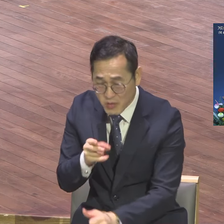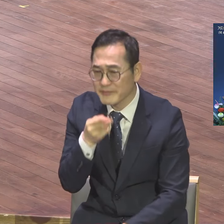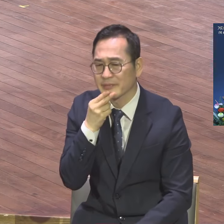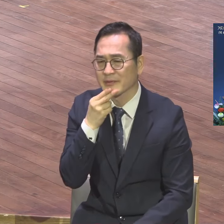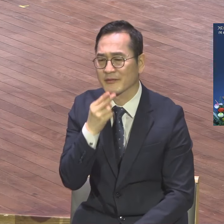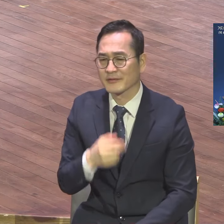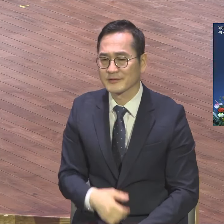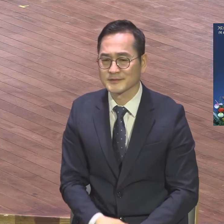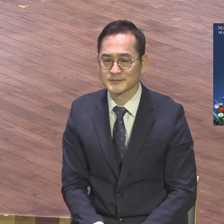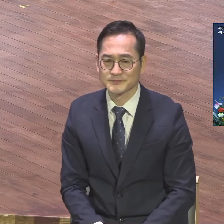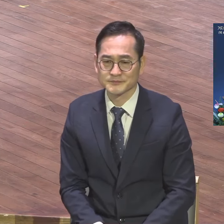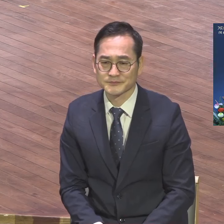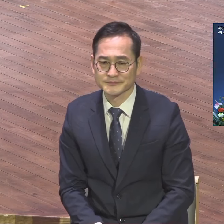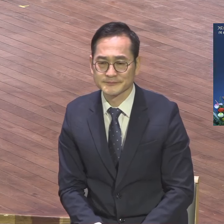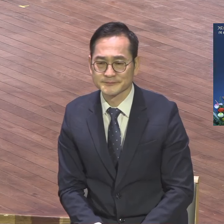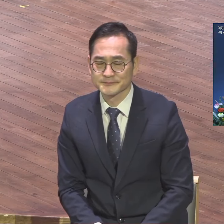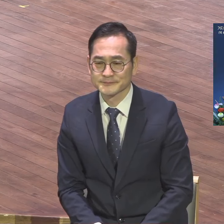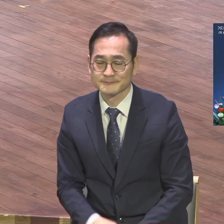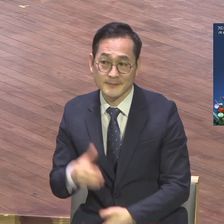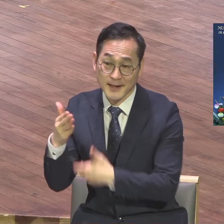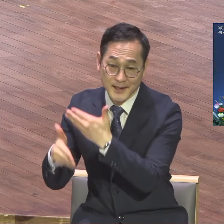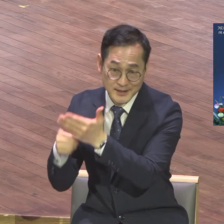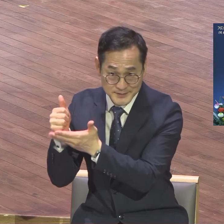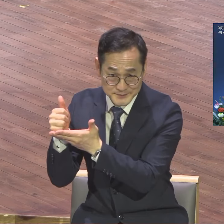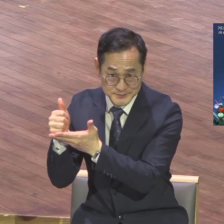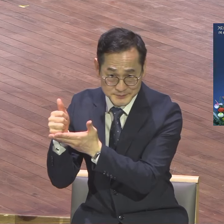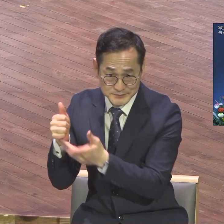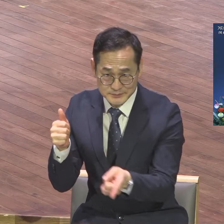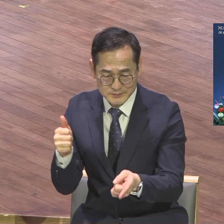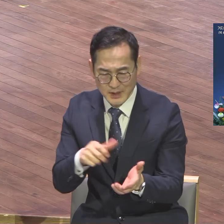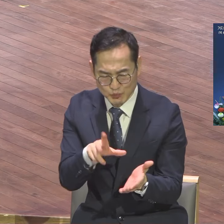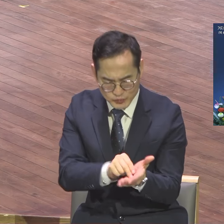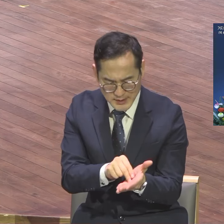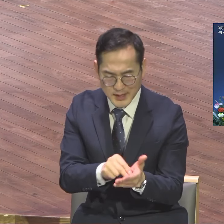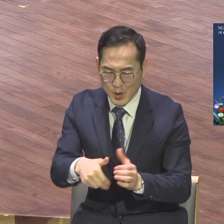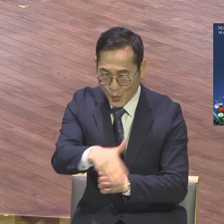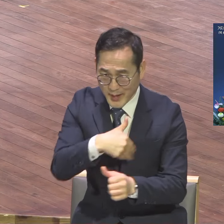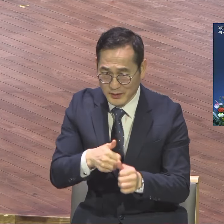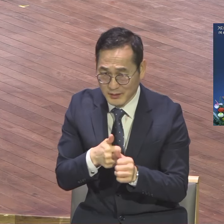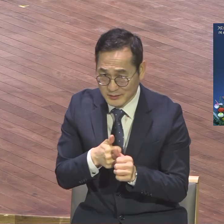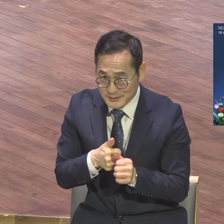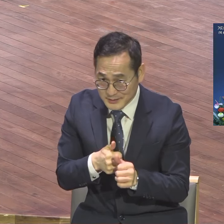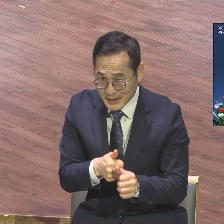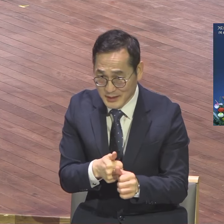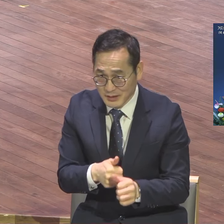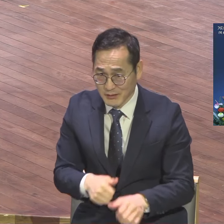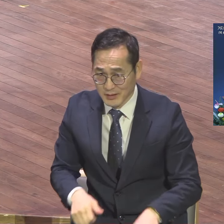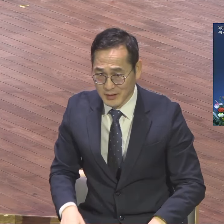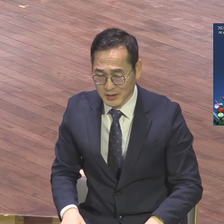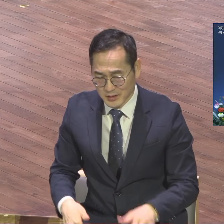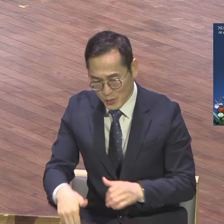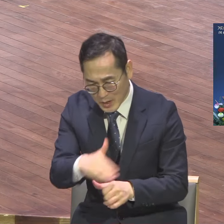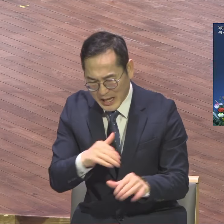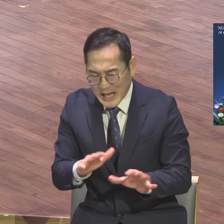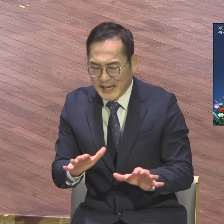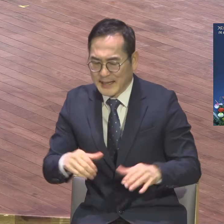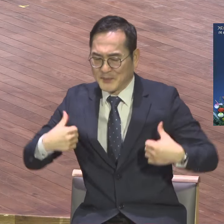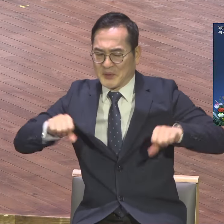하나님은 인간처럼 문제와 사건, 환경, 상황 따라 시시 변동되는 그런 분이 아니에요.